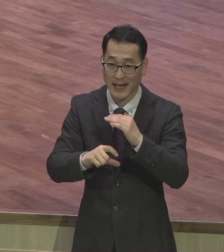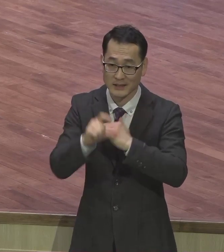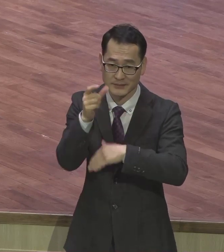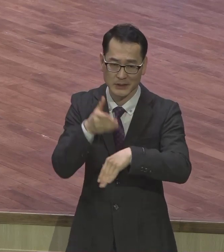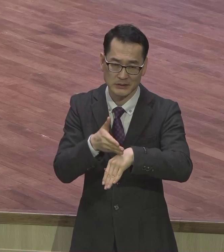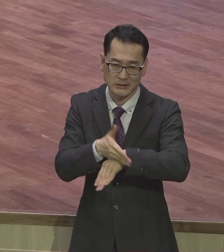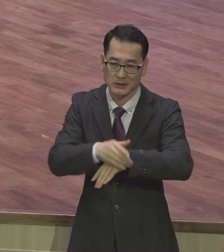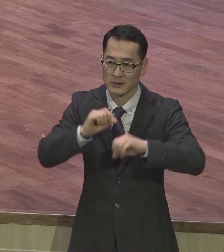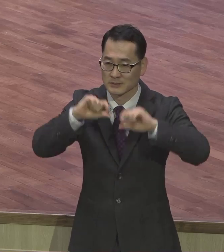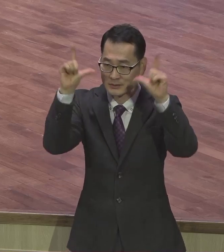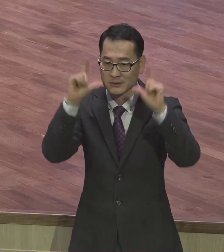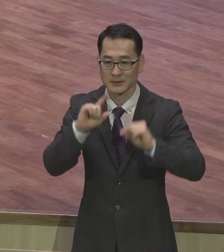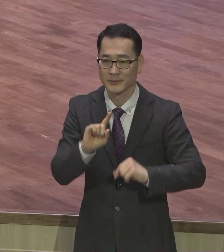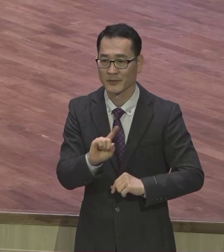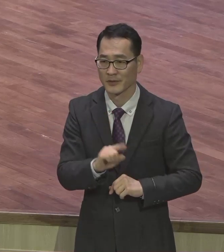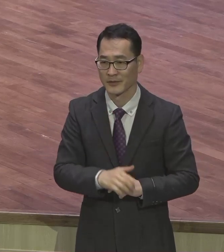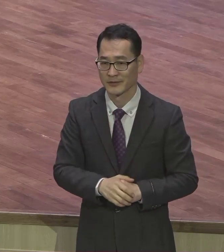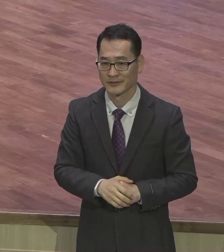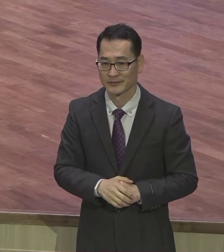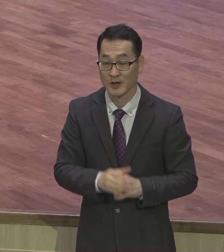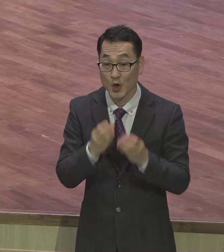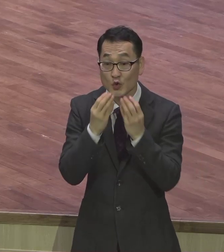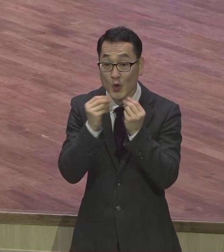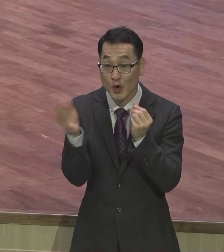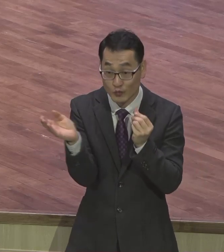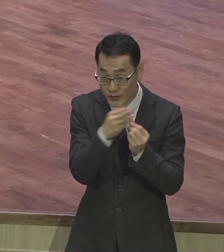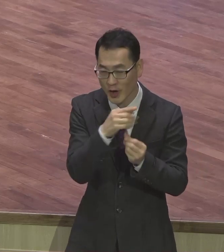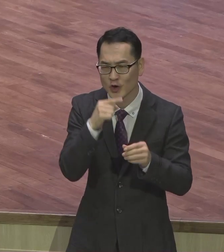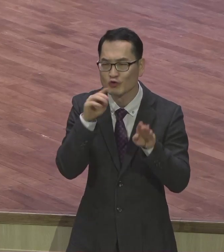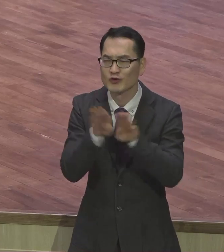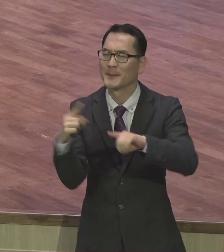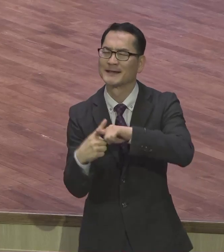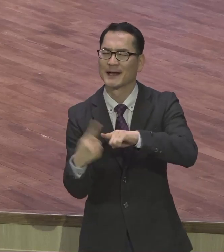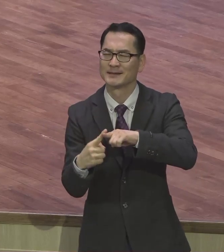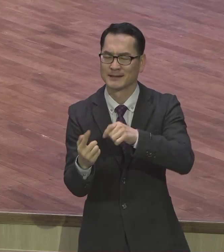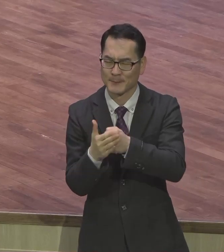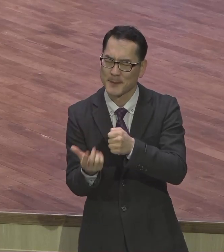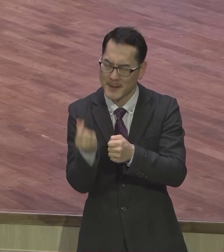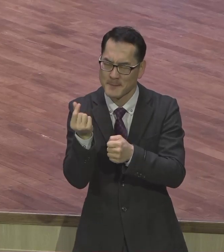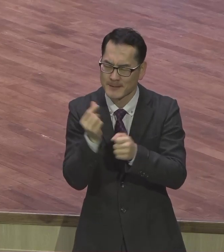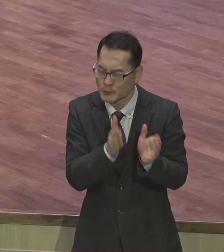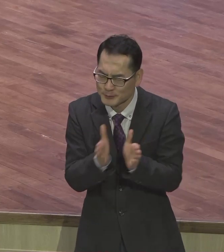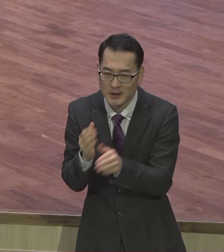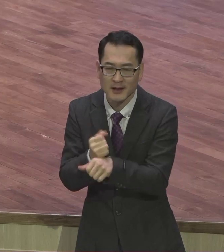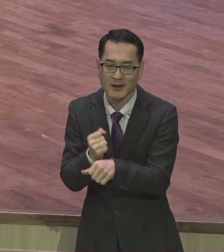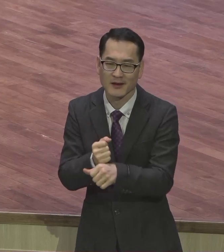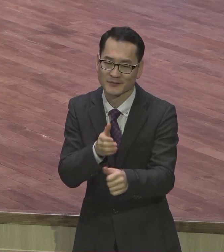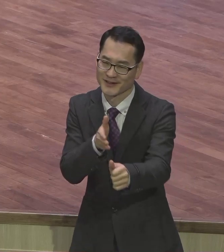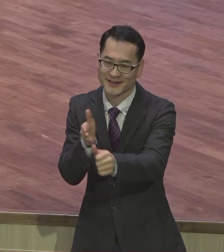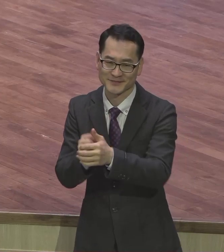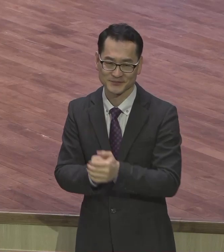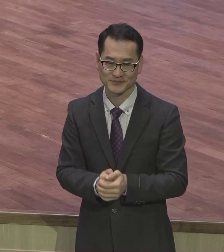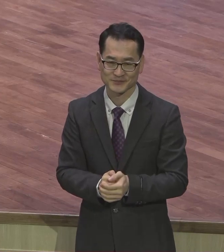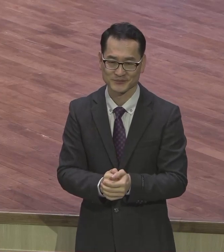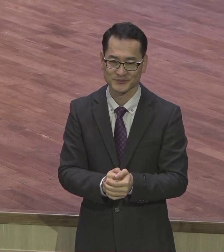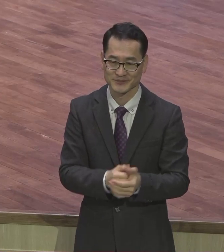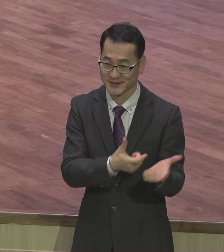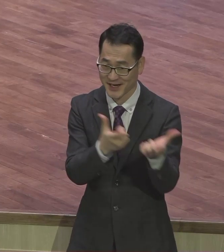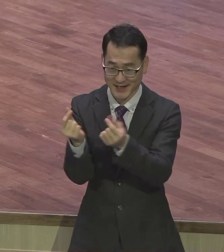저녁부터 주일이다. 자 준비하시기 바랍니다. 신앙 고백합니다. 주는 그리스도시오.